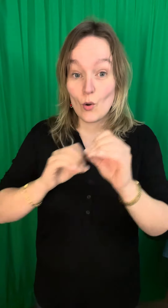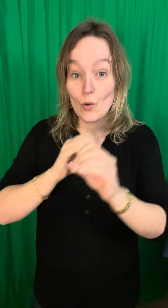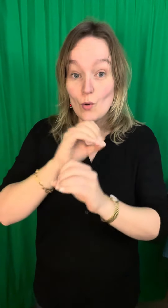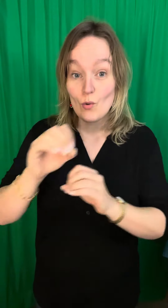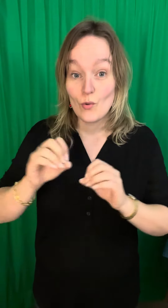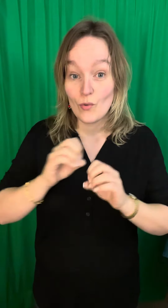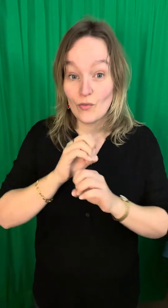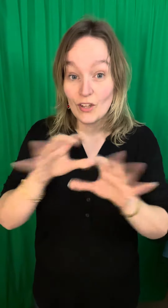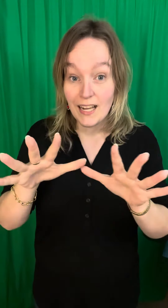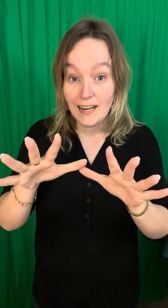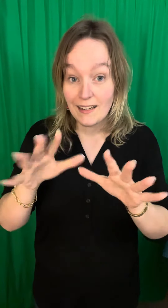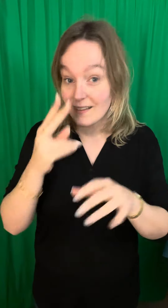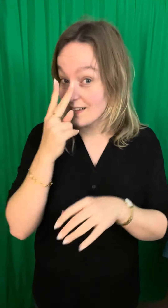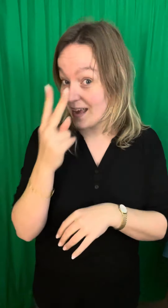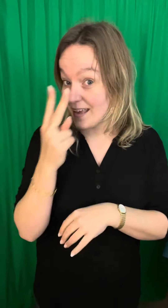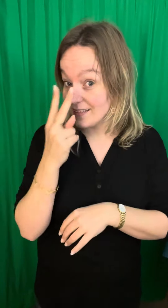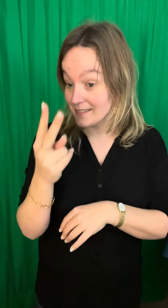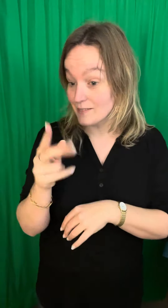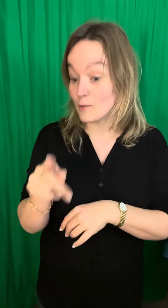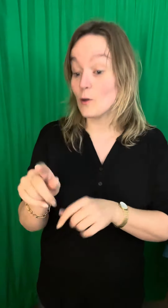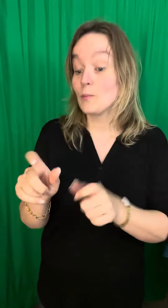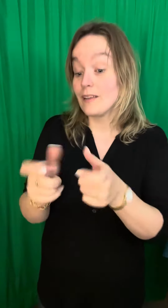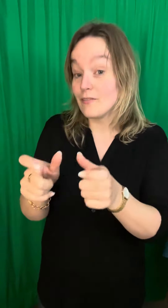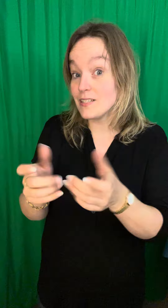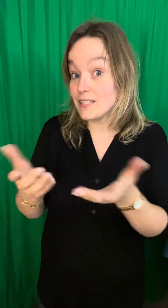Zandtovenaar kijken op televisie.